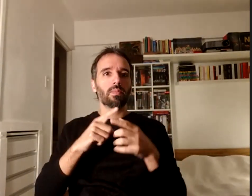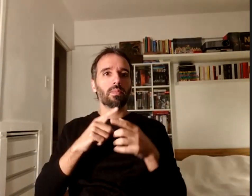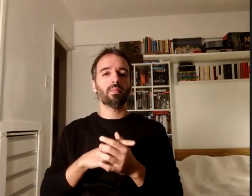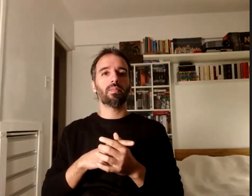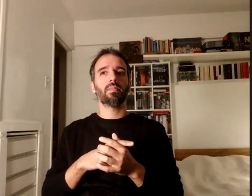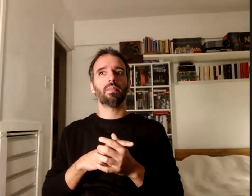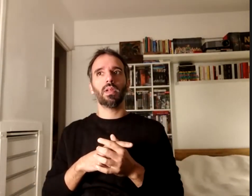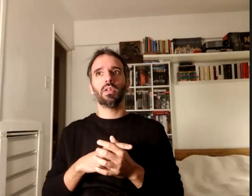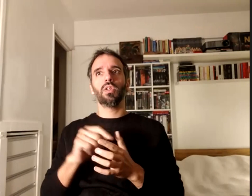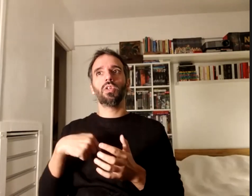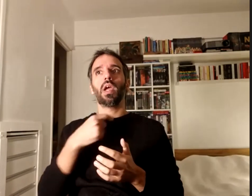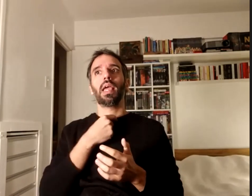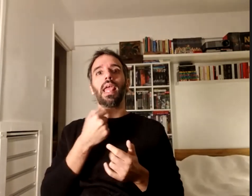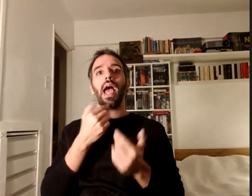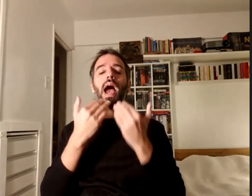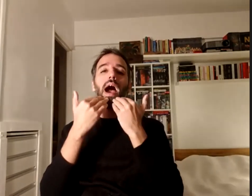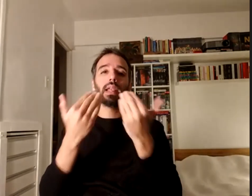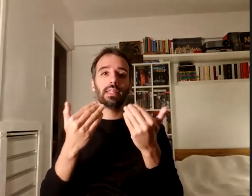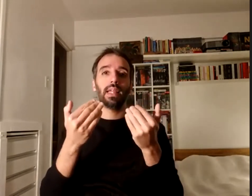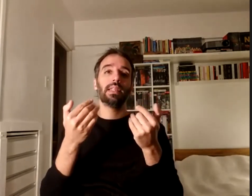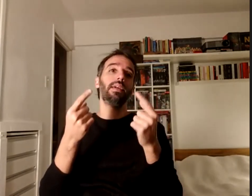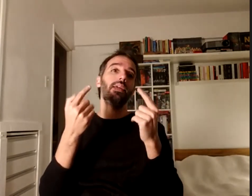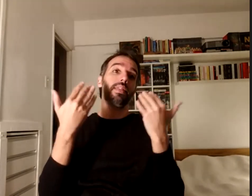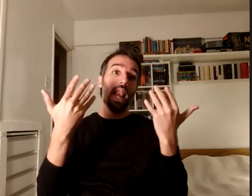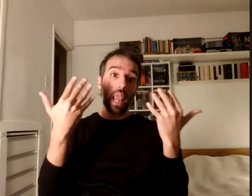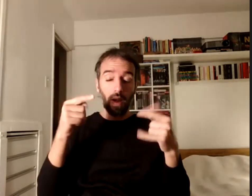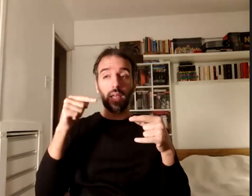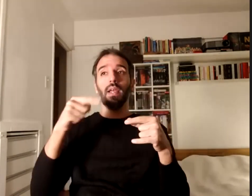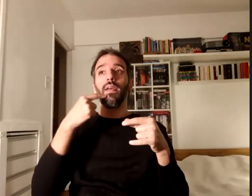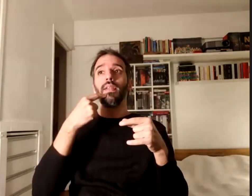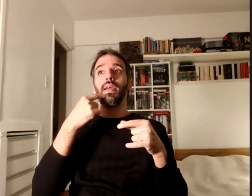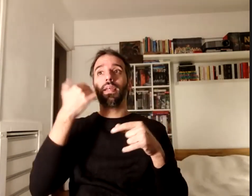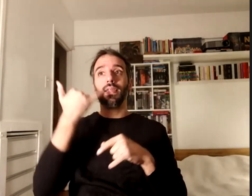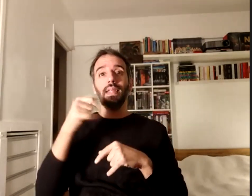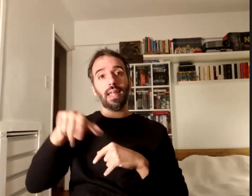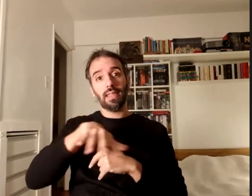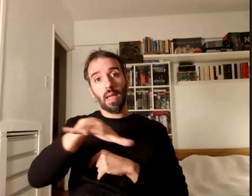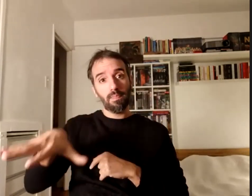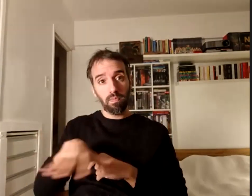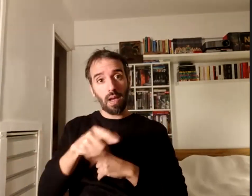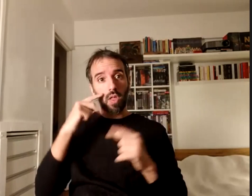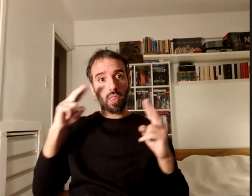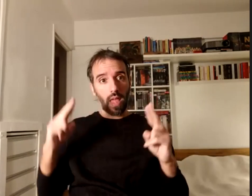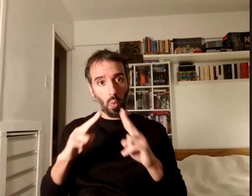agradecer y celebrar la existencia de este espacio de encuentro se me está complicando